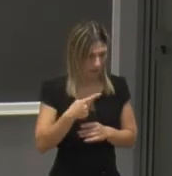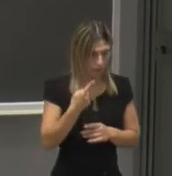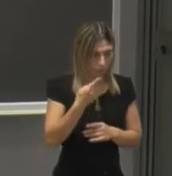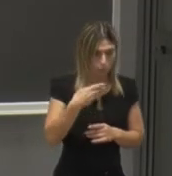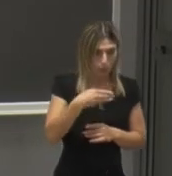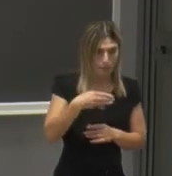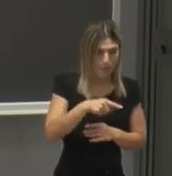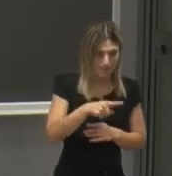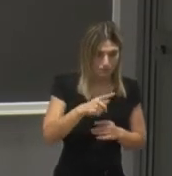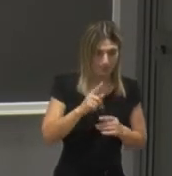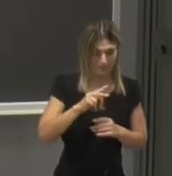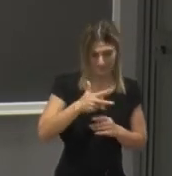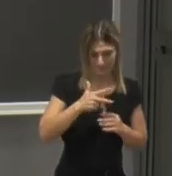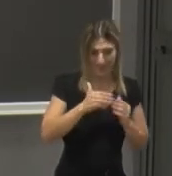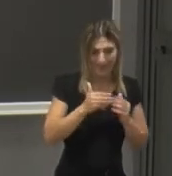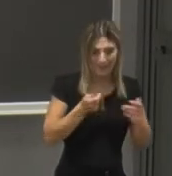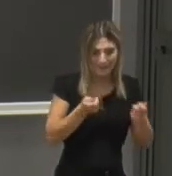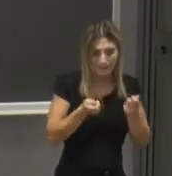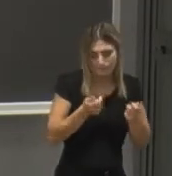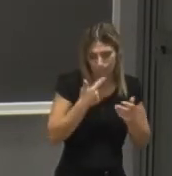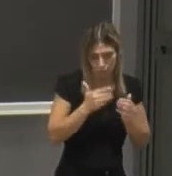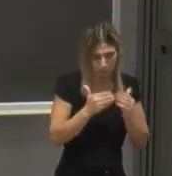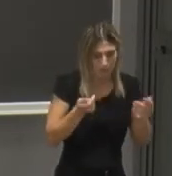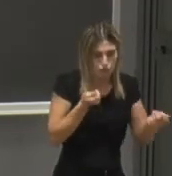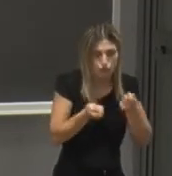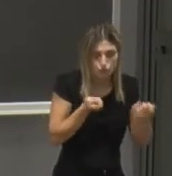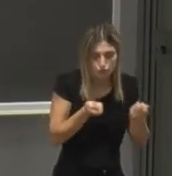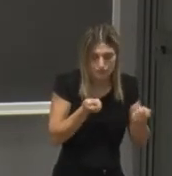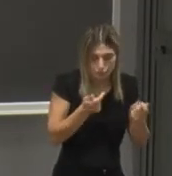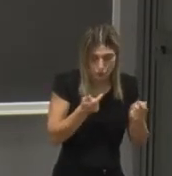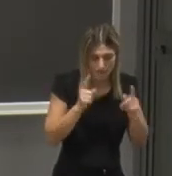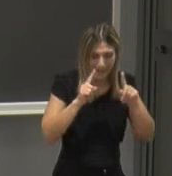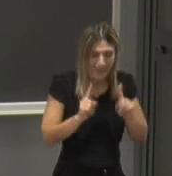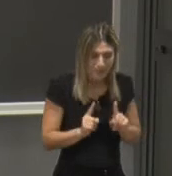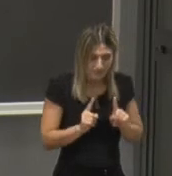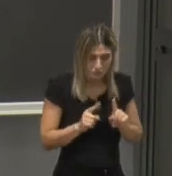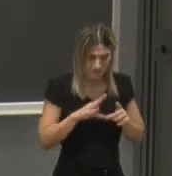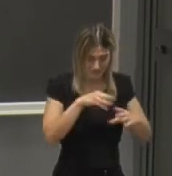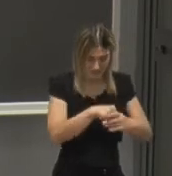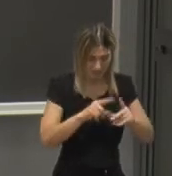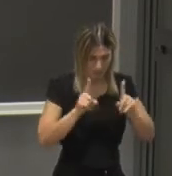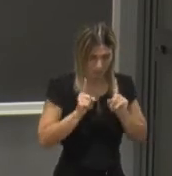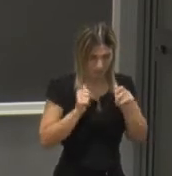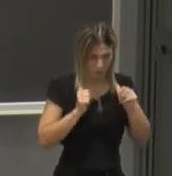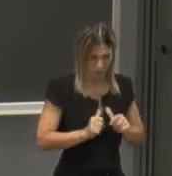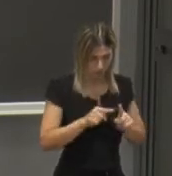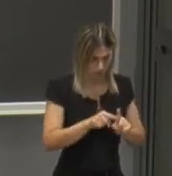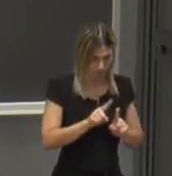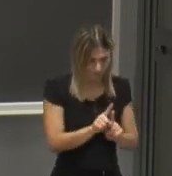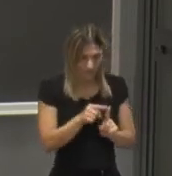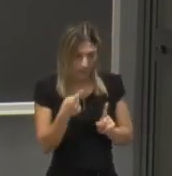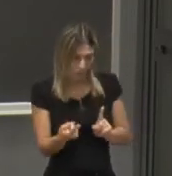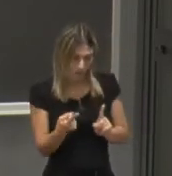emergency management of civil protection quindi gestione dell'emergenza in protezione civile e uno